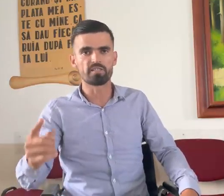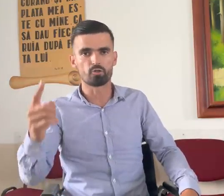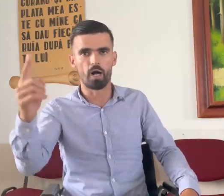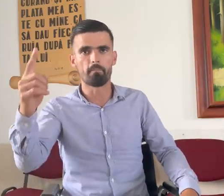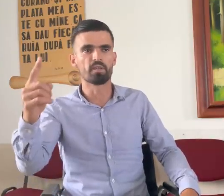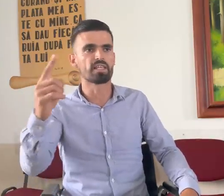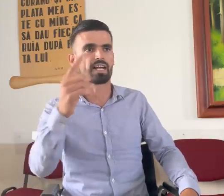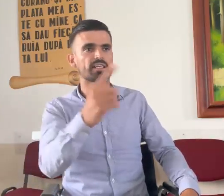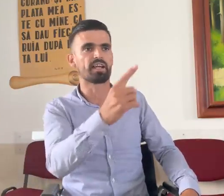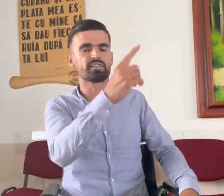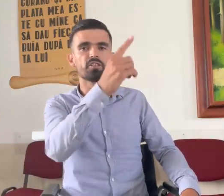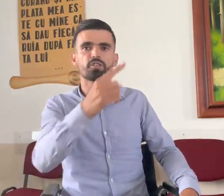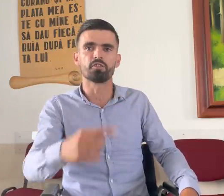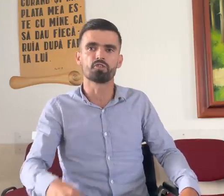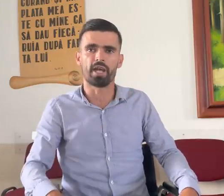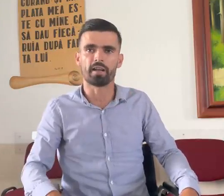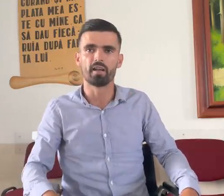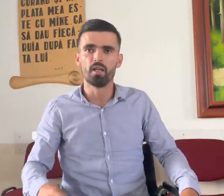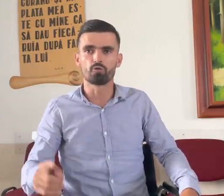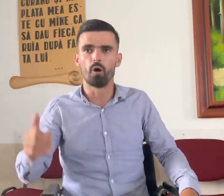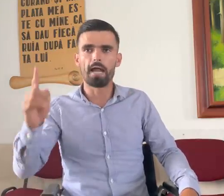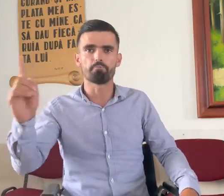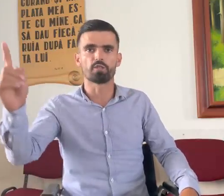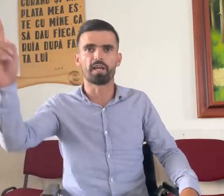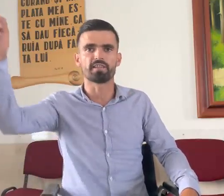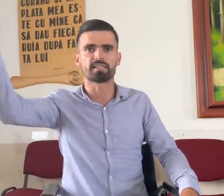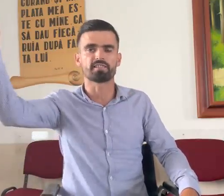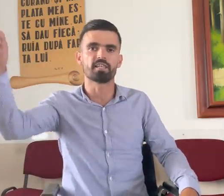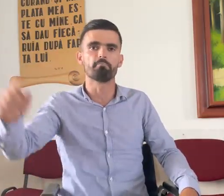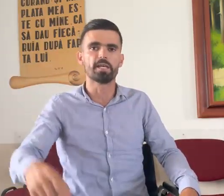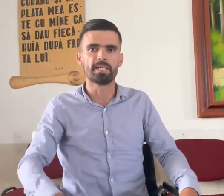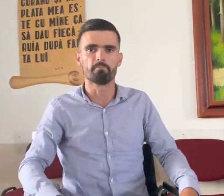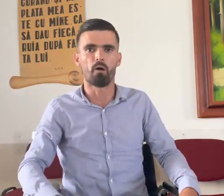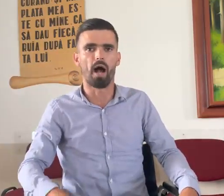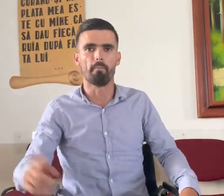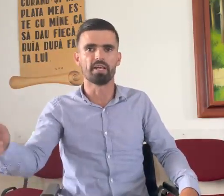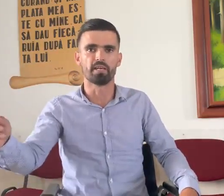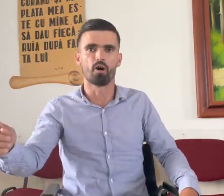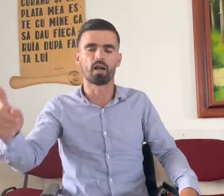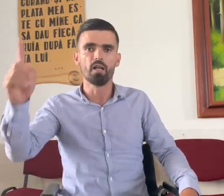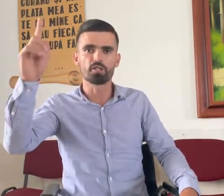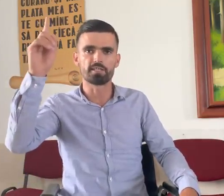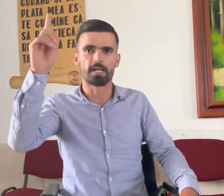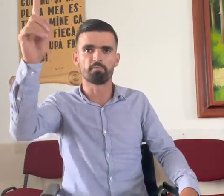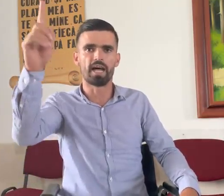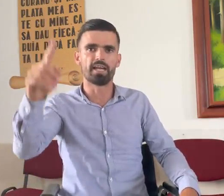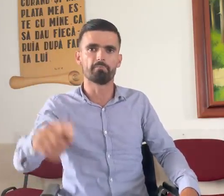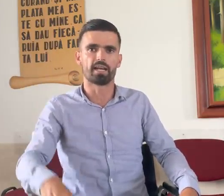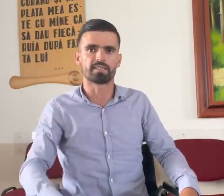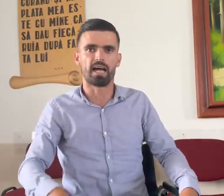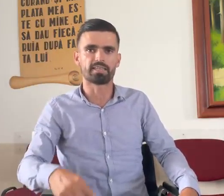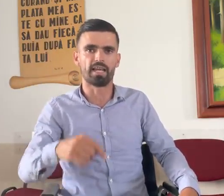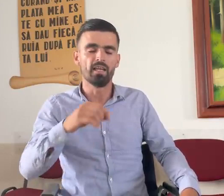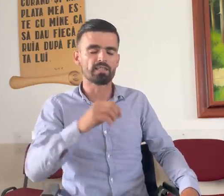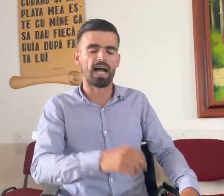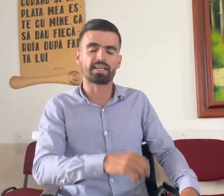zis, Doamne, dacă existi în cer, Tu ai putere să schimbi inima oamenilor și să-mi dai libertate. Dacă